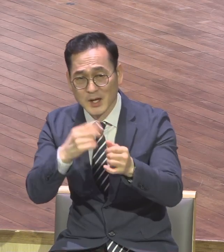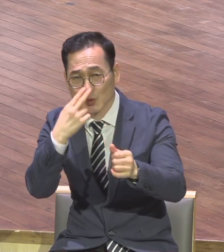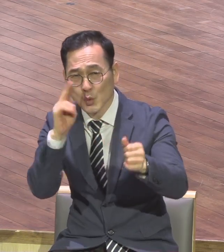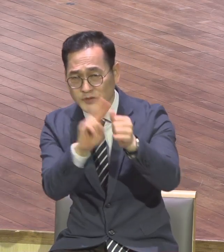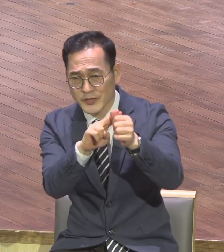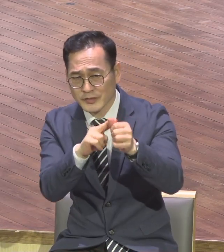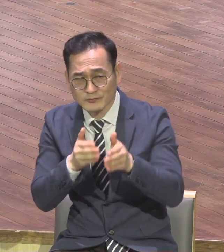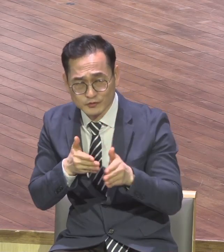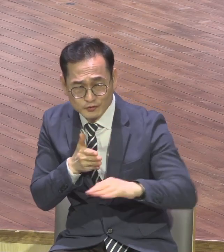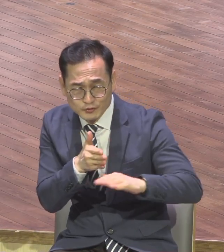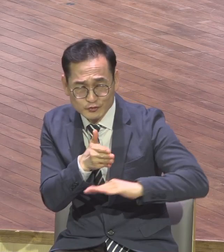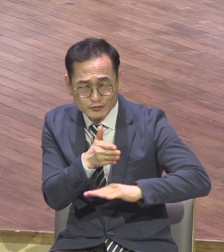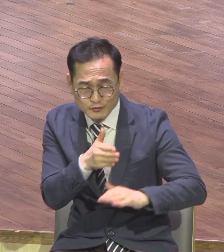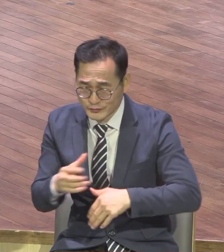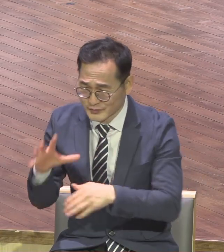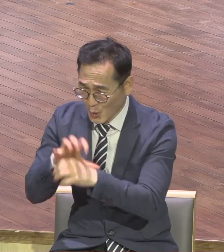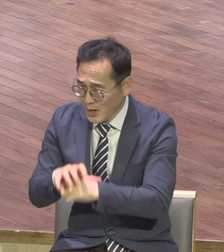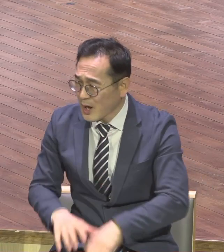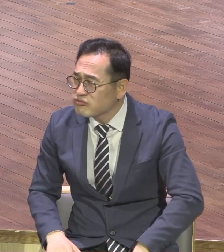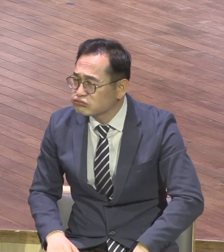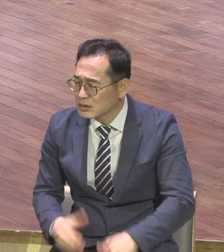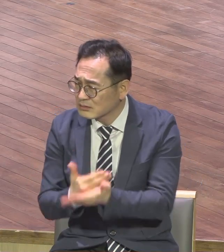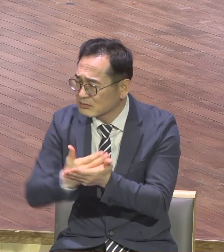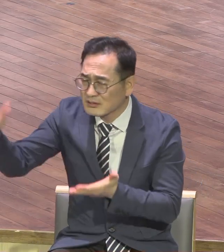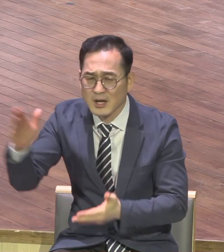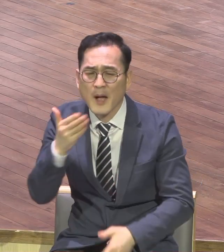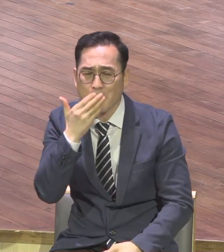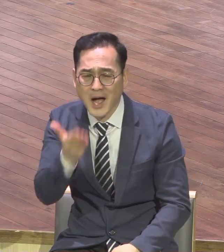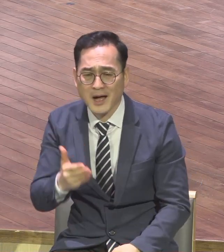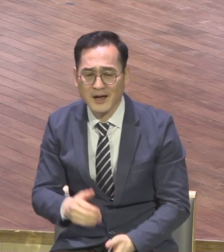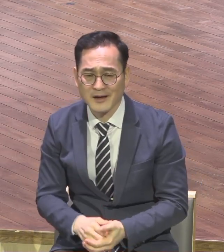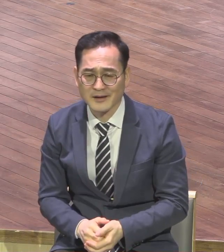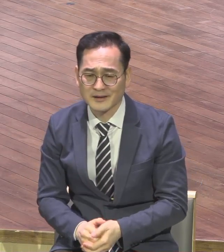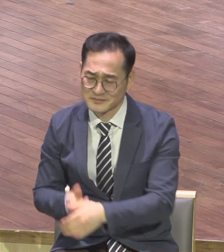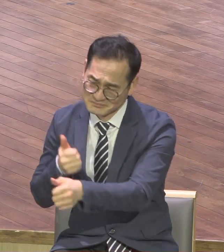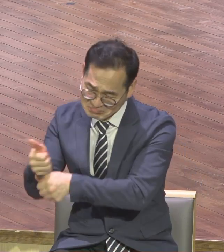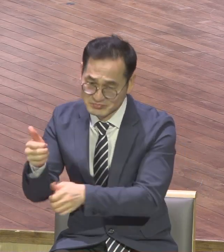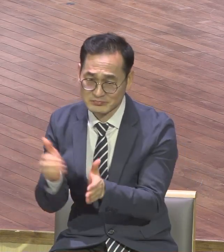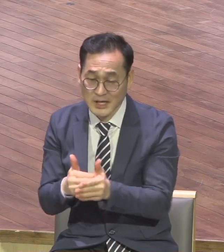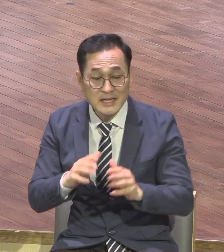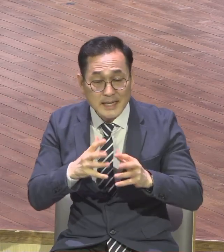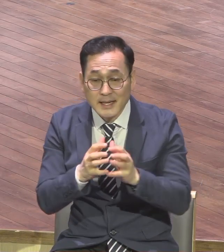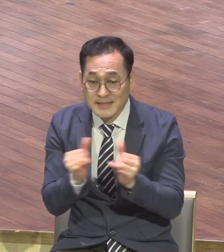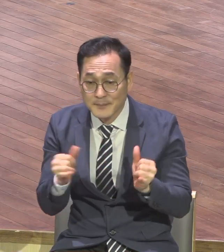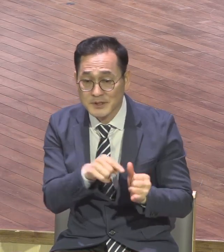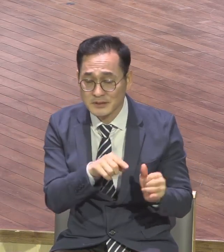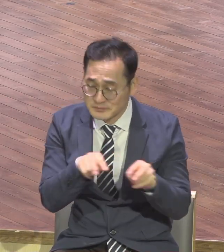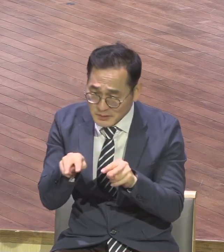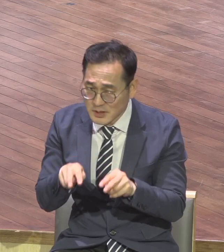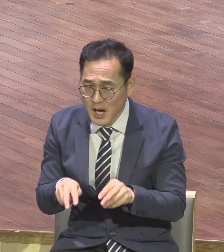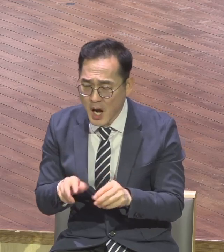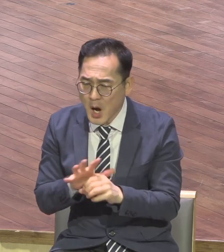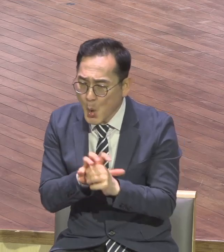무용지물이 되어버렸어요 일반적으로 세상 사람들의 시각은 현상 유지만 해도 성공이다